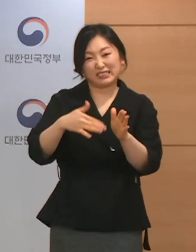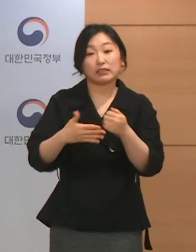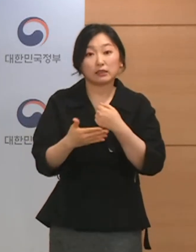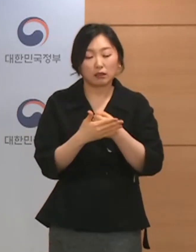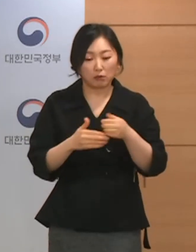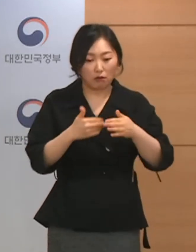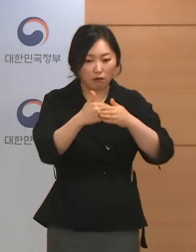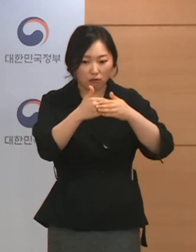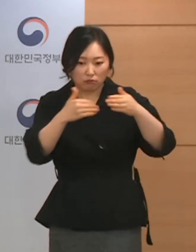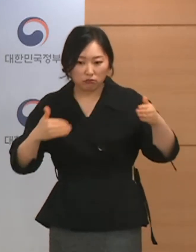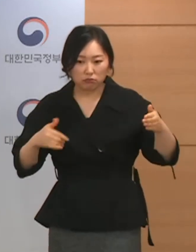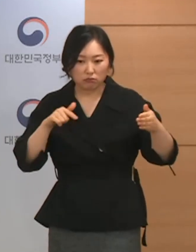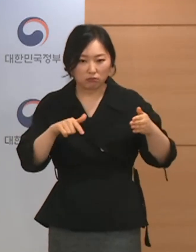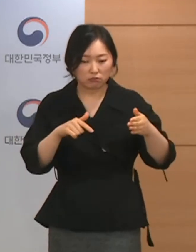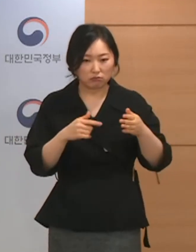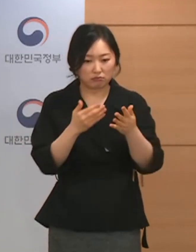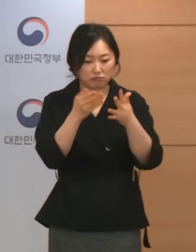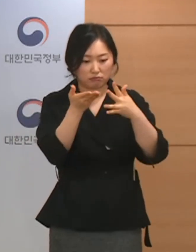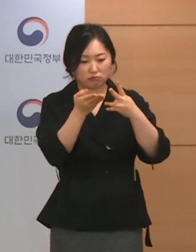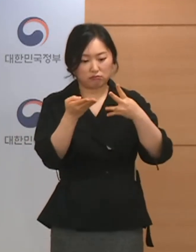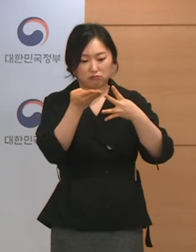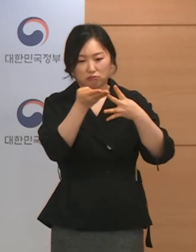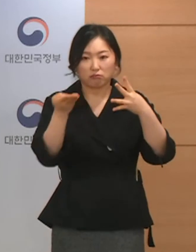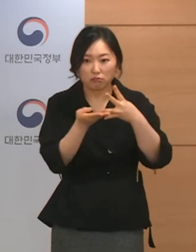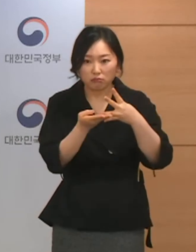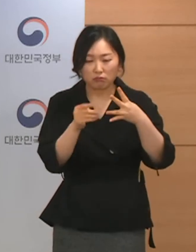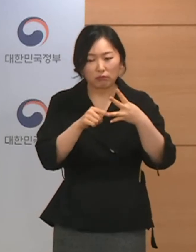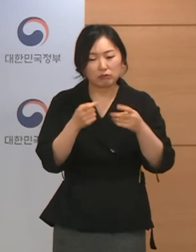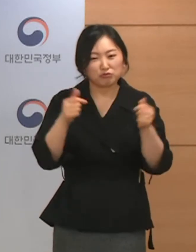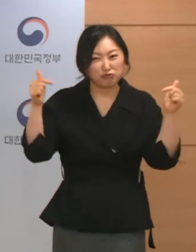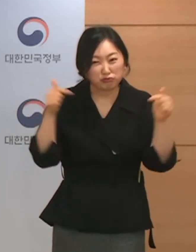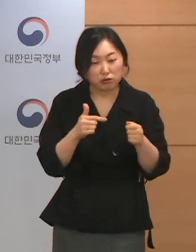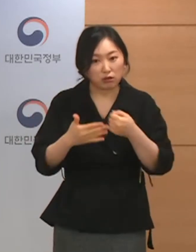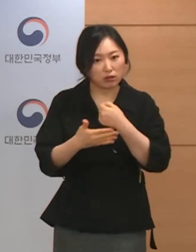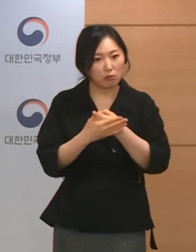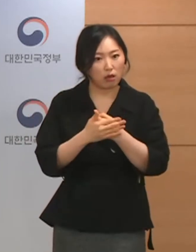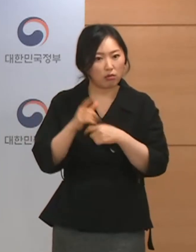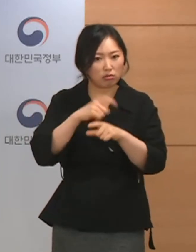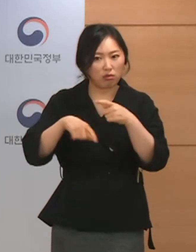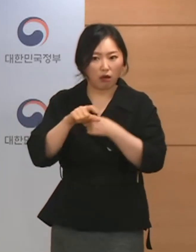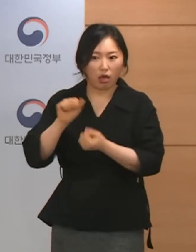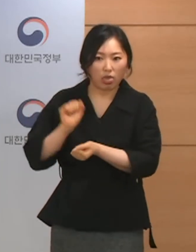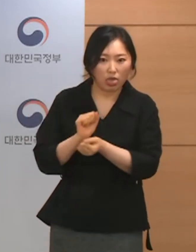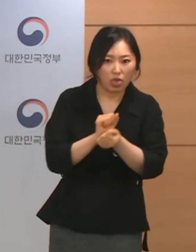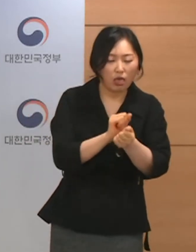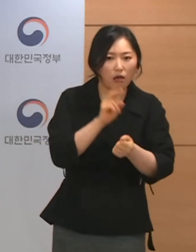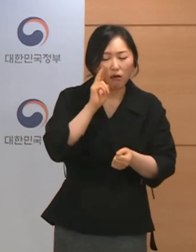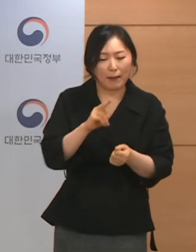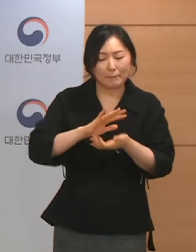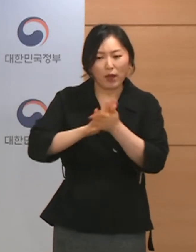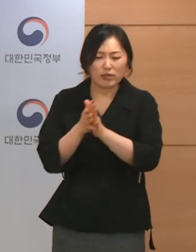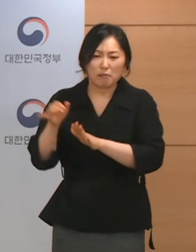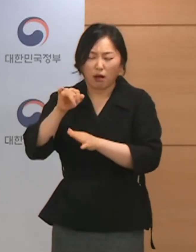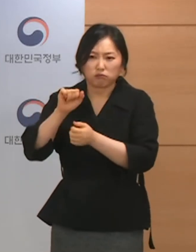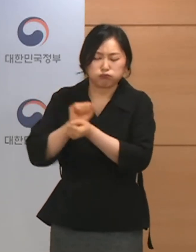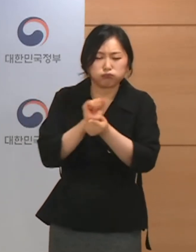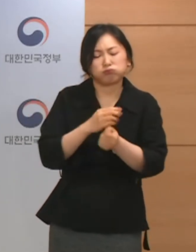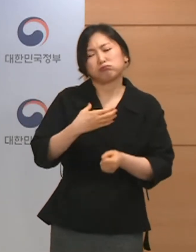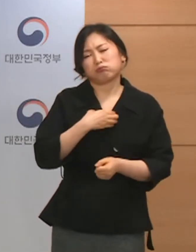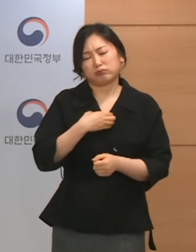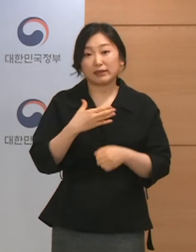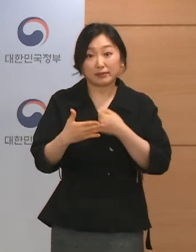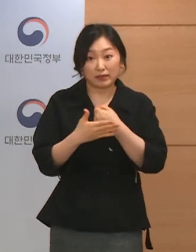방역 긴장이 느슨해지고 변이 바이러스가 유행할 가능성을 우려합니다. 이에 대한 방역 당국의